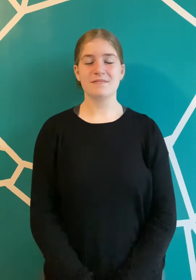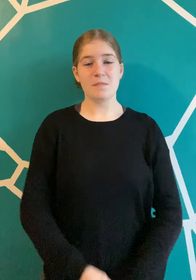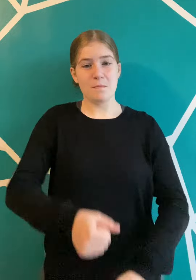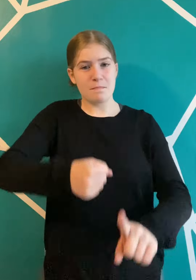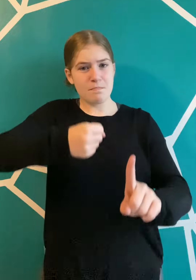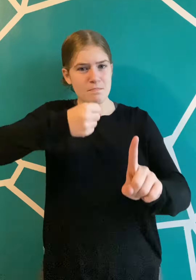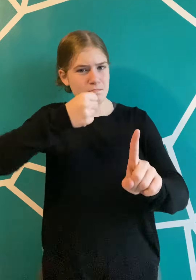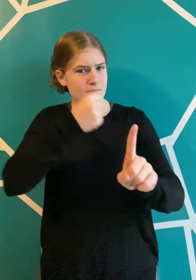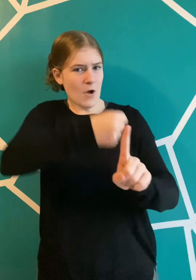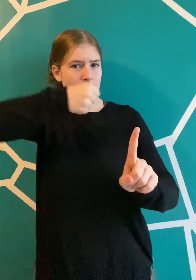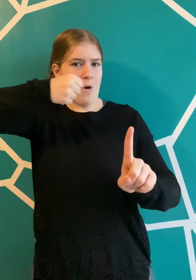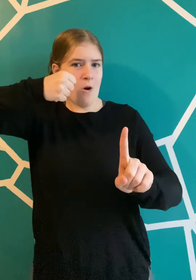J'ai enfin trouvé!